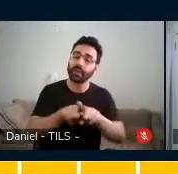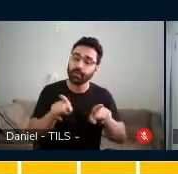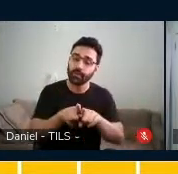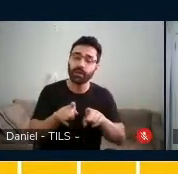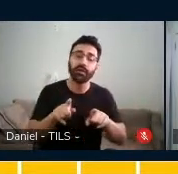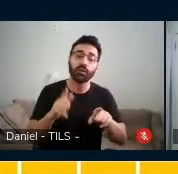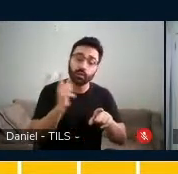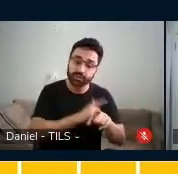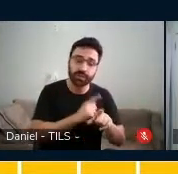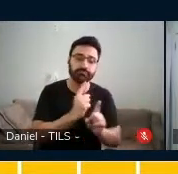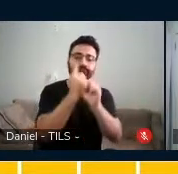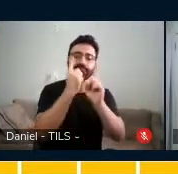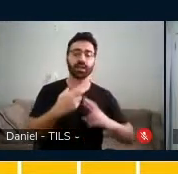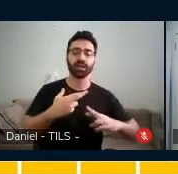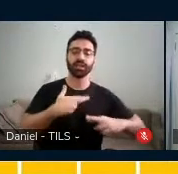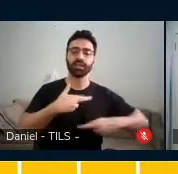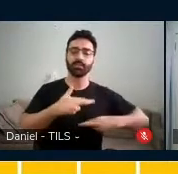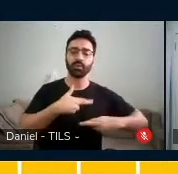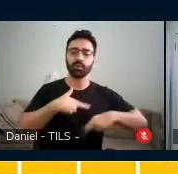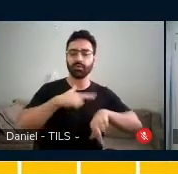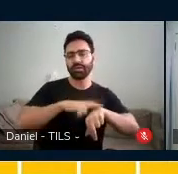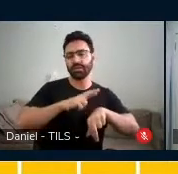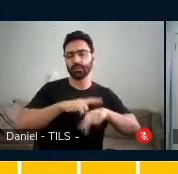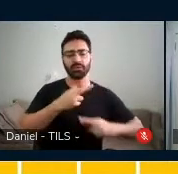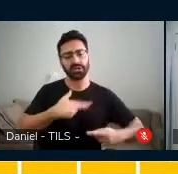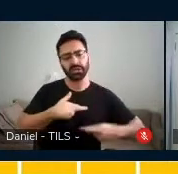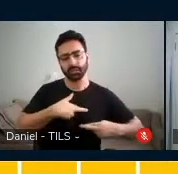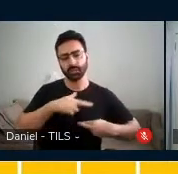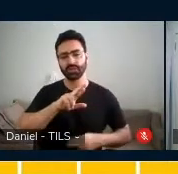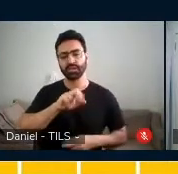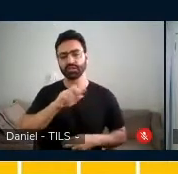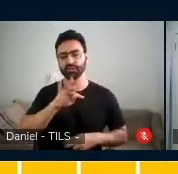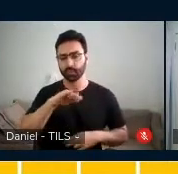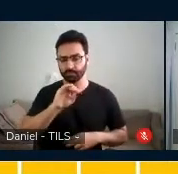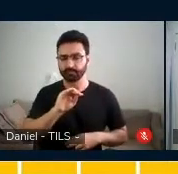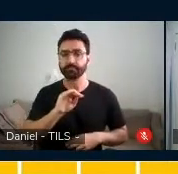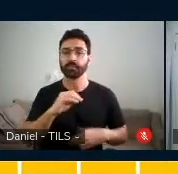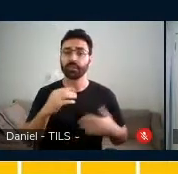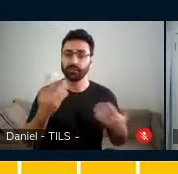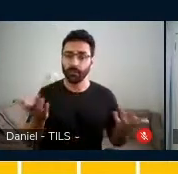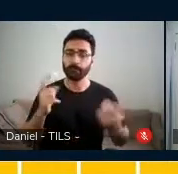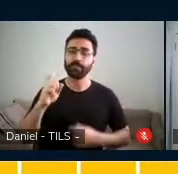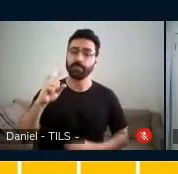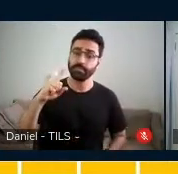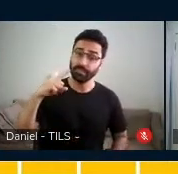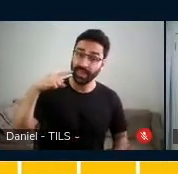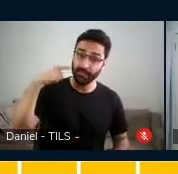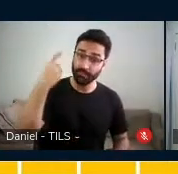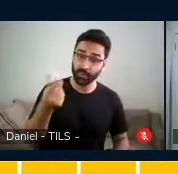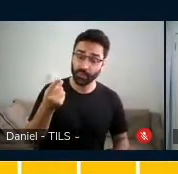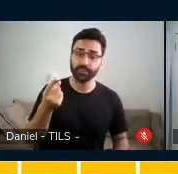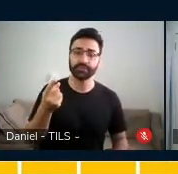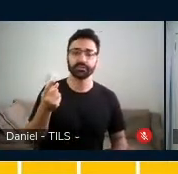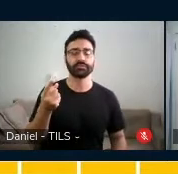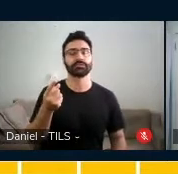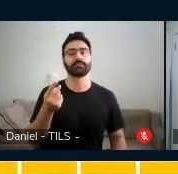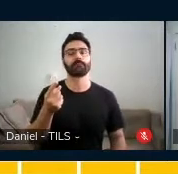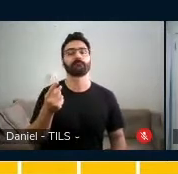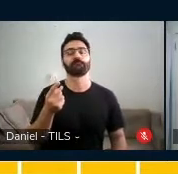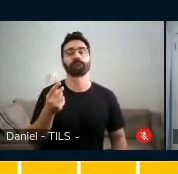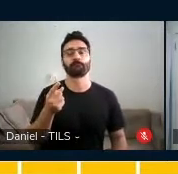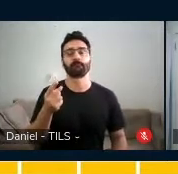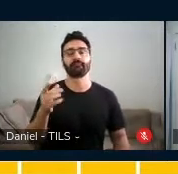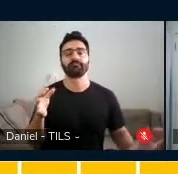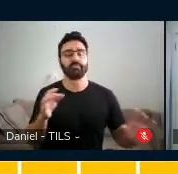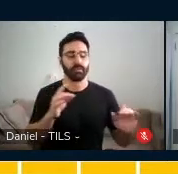o ritmo que ela estava vendo ali naquele vídeo. Aí depois, a gente se uniu aos